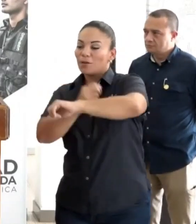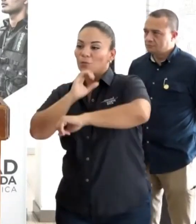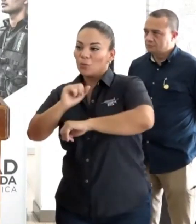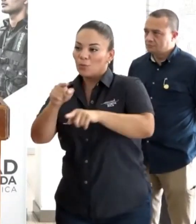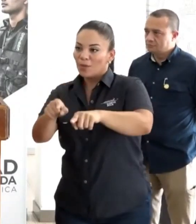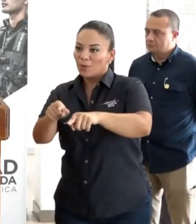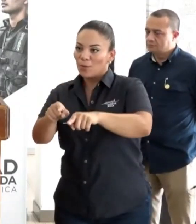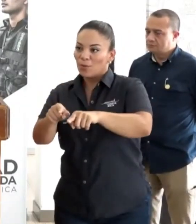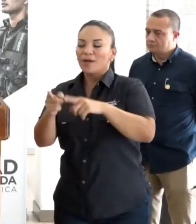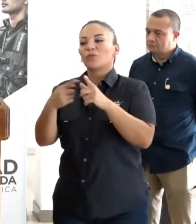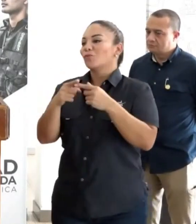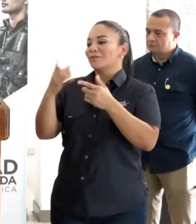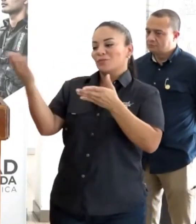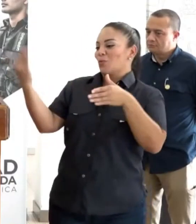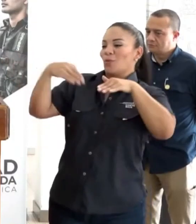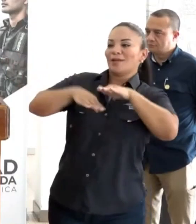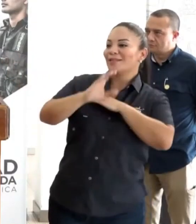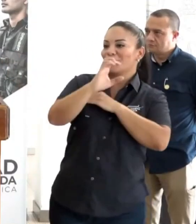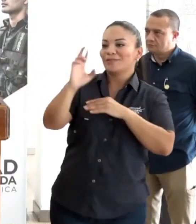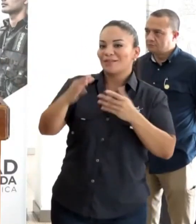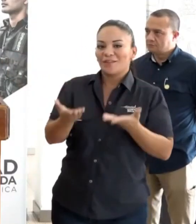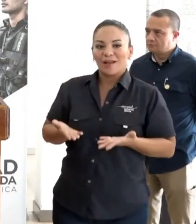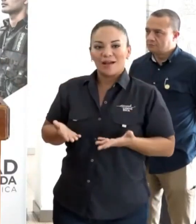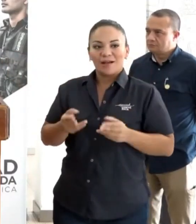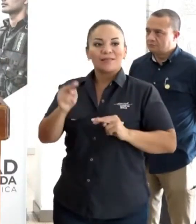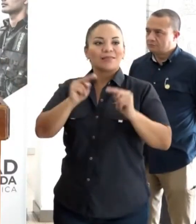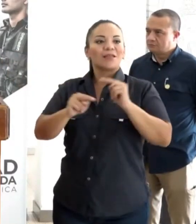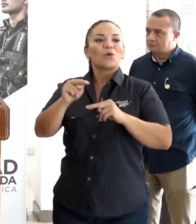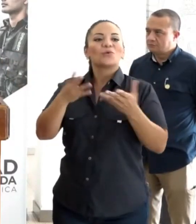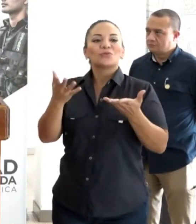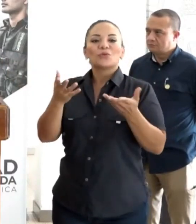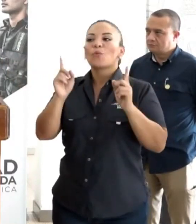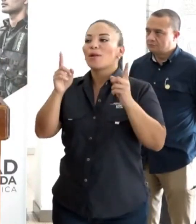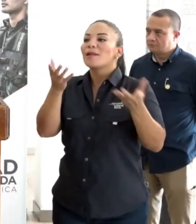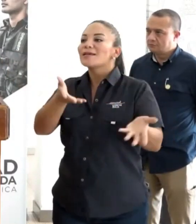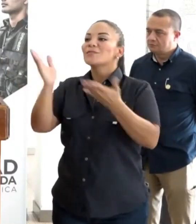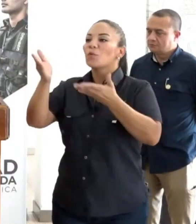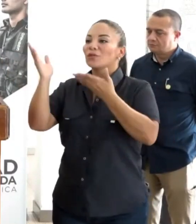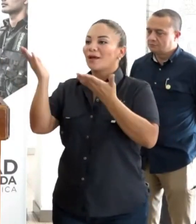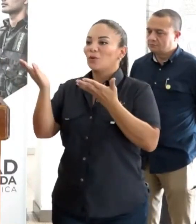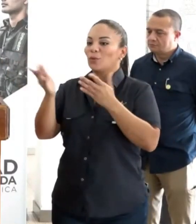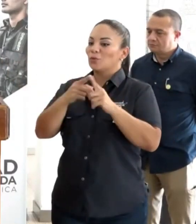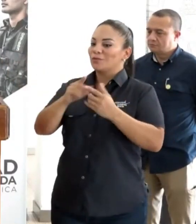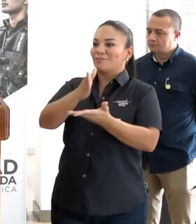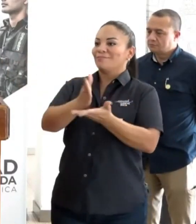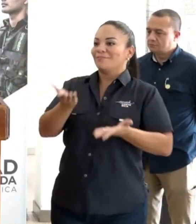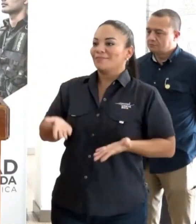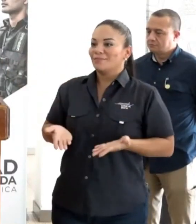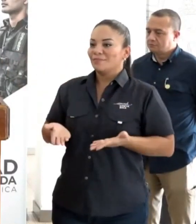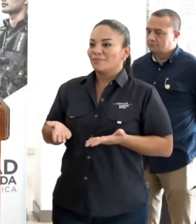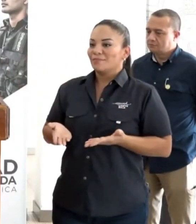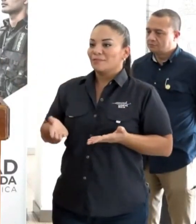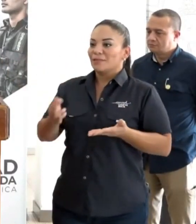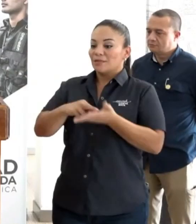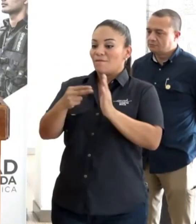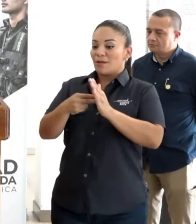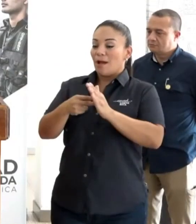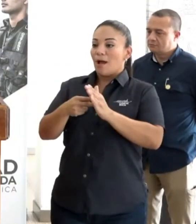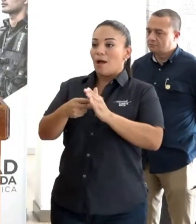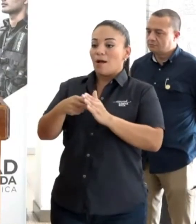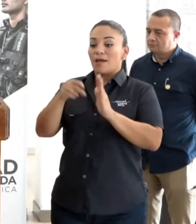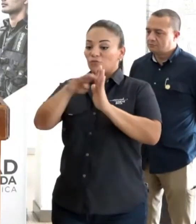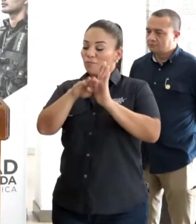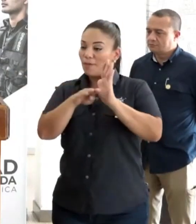no va a entrar la cocaína a Costa Rica porque el negocio es exportarla. Entonces, medidas de corto plazo y la